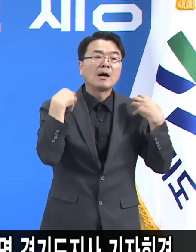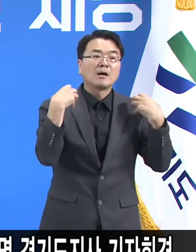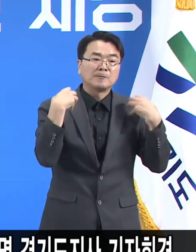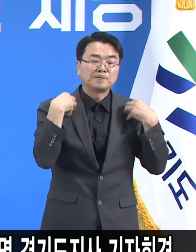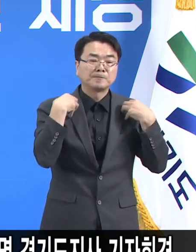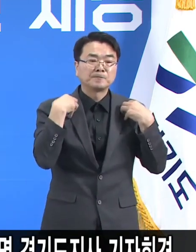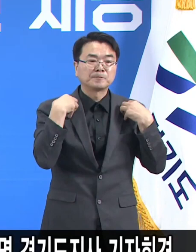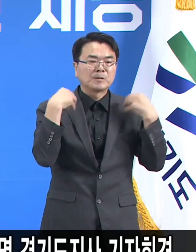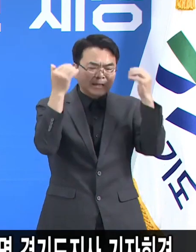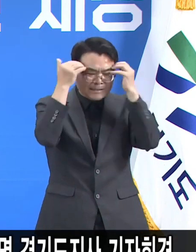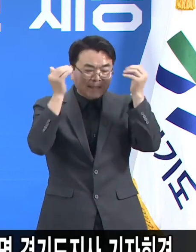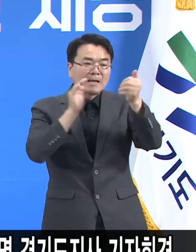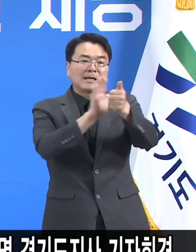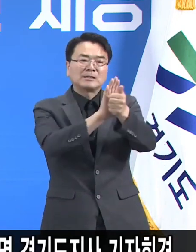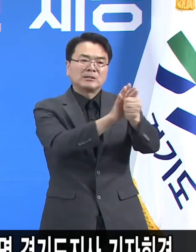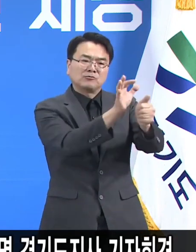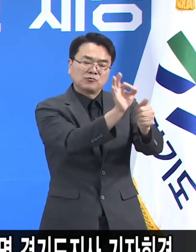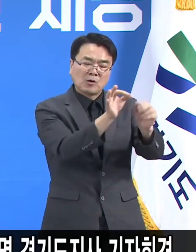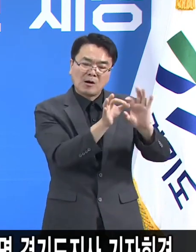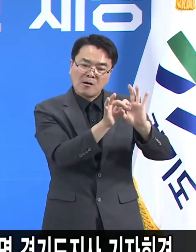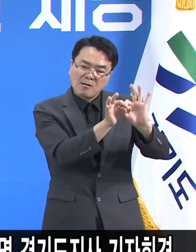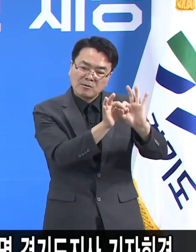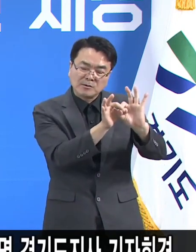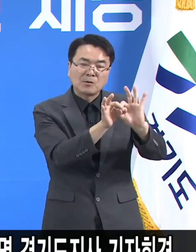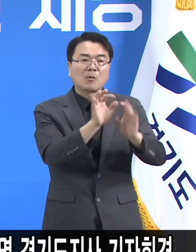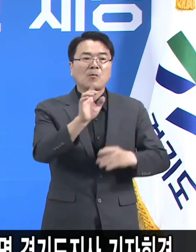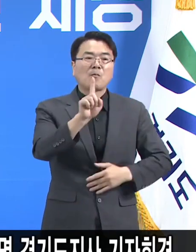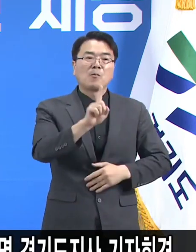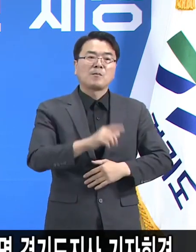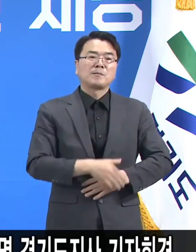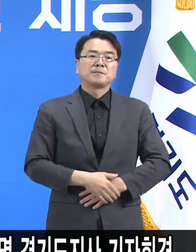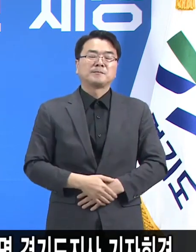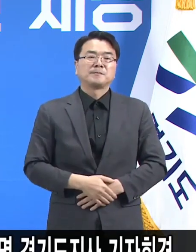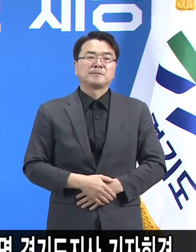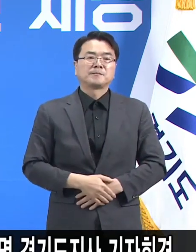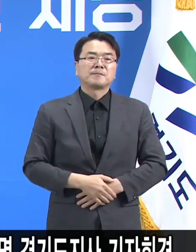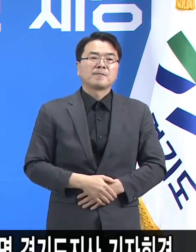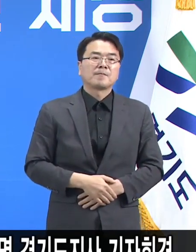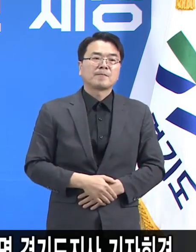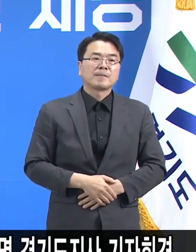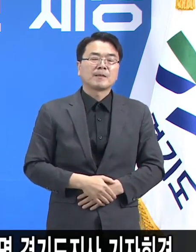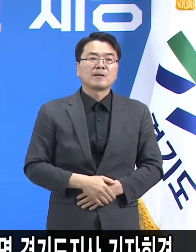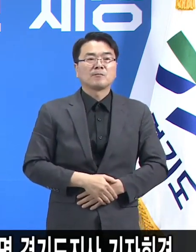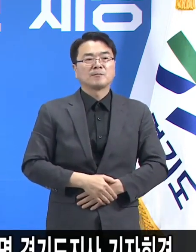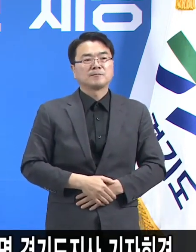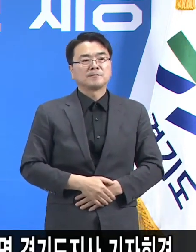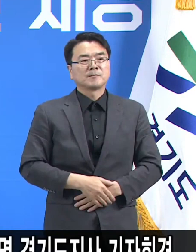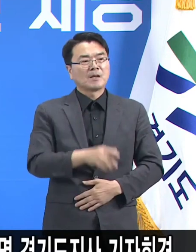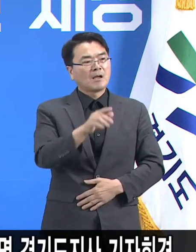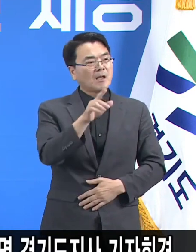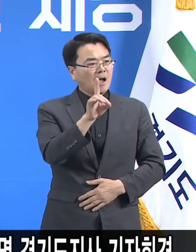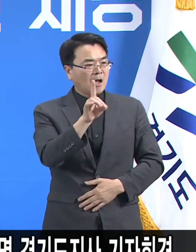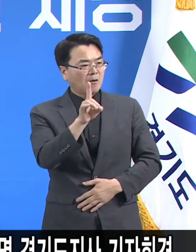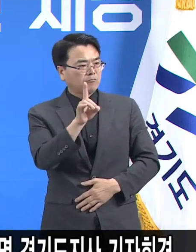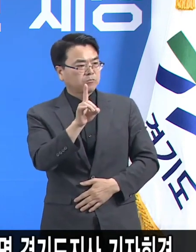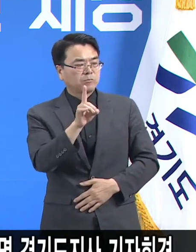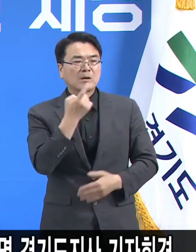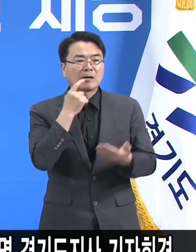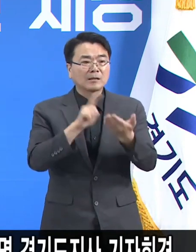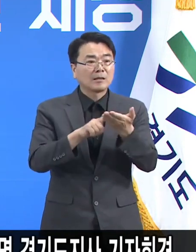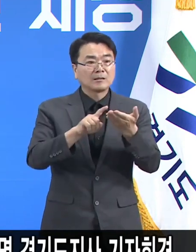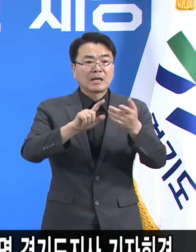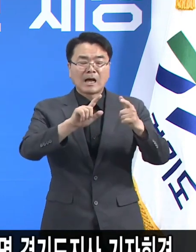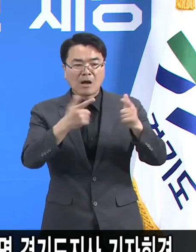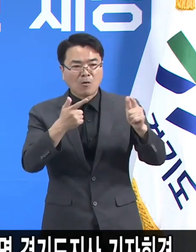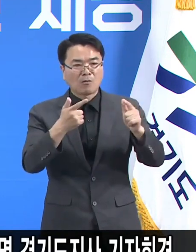재난지원금과 관련해서는 사실 이게 하나가 아니고 지금